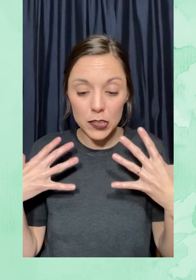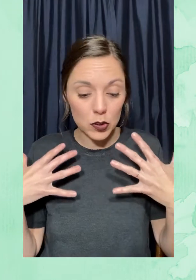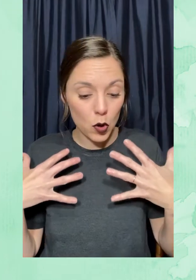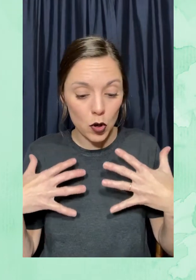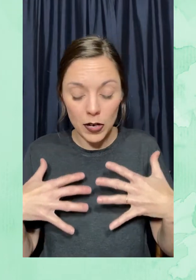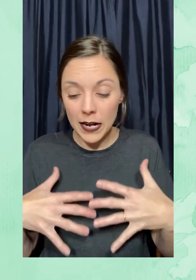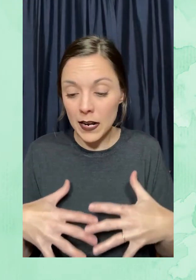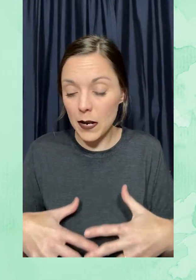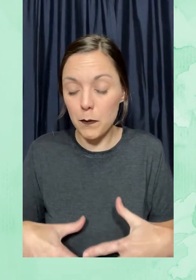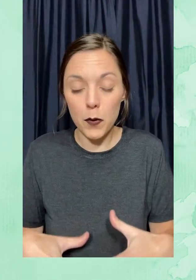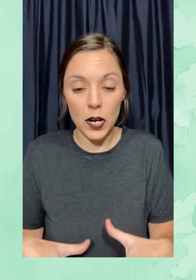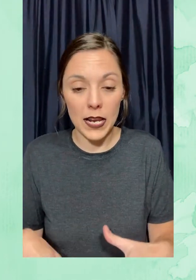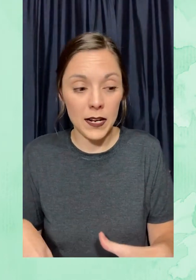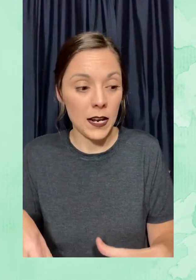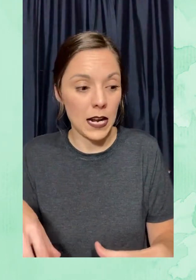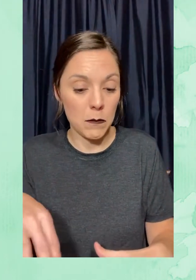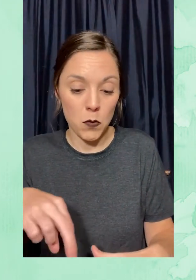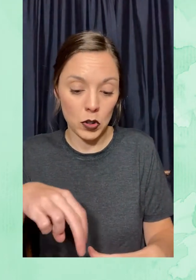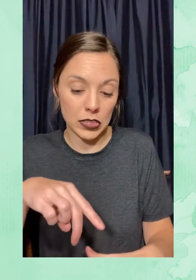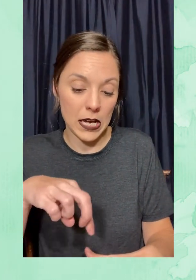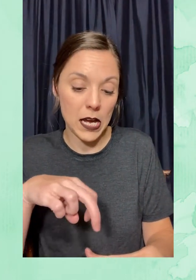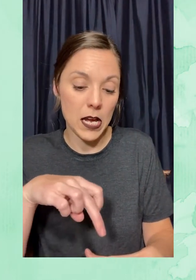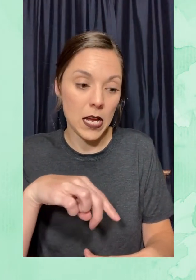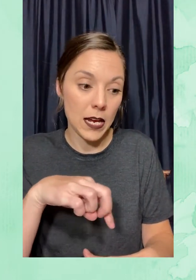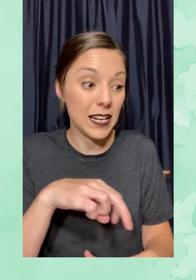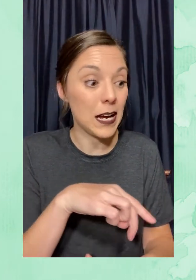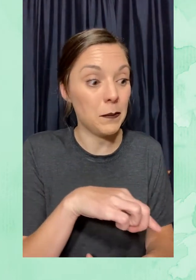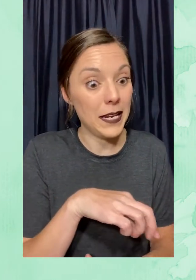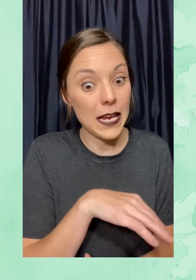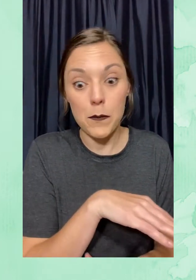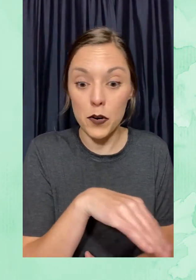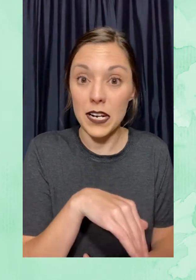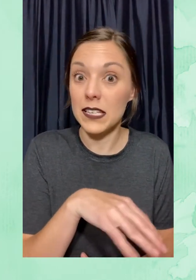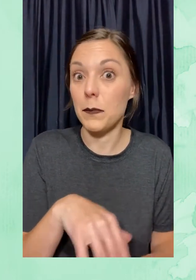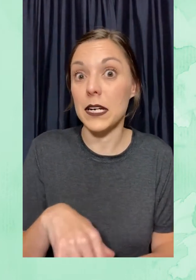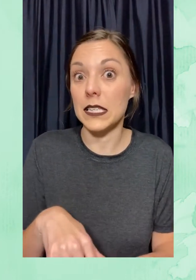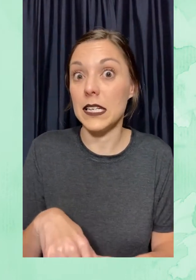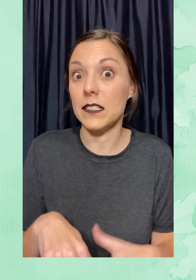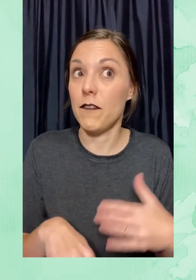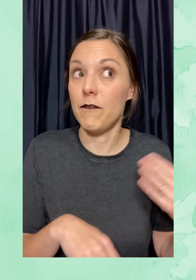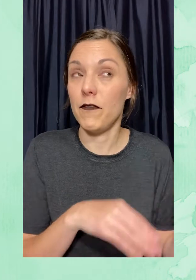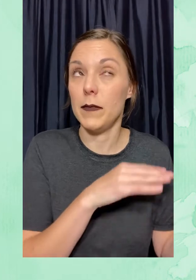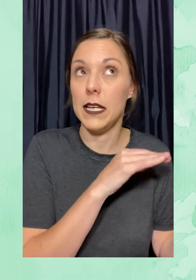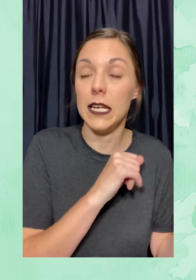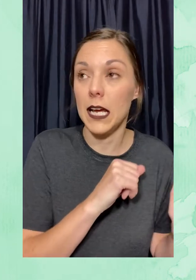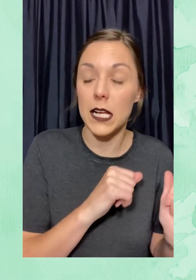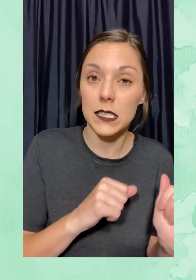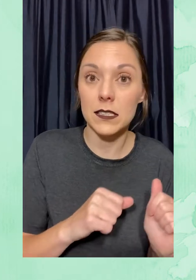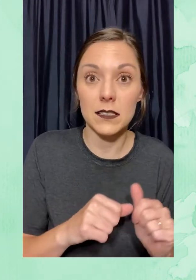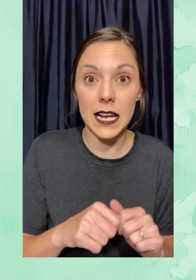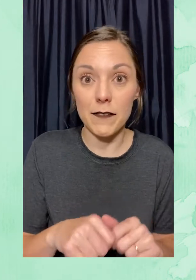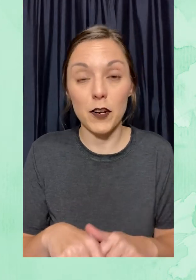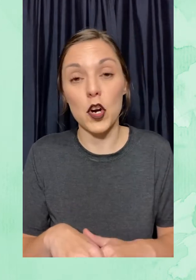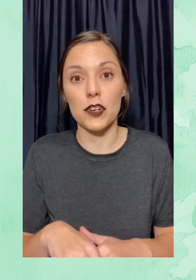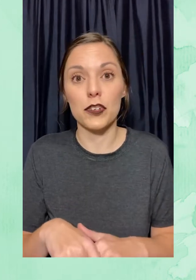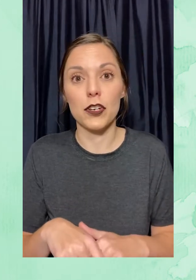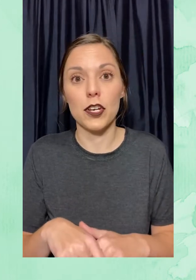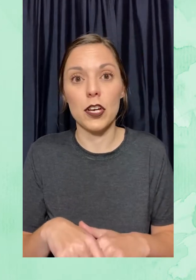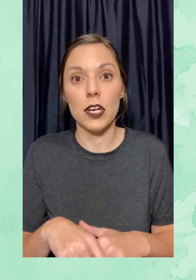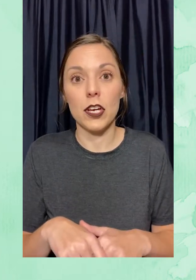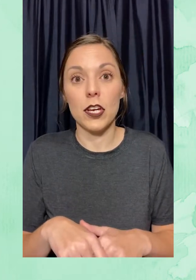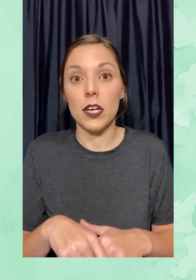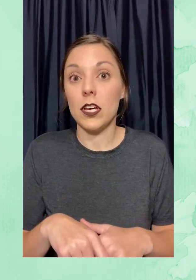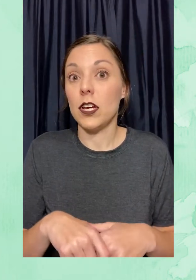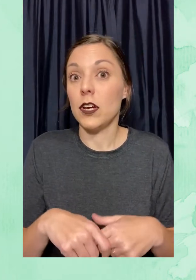Cubierto con el polen, la mosca camina por las partes femeninas de la flor.